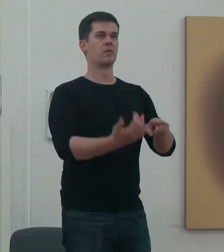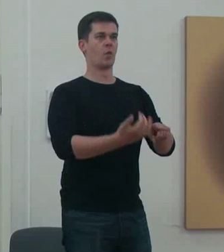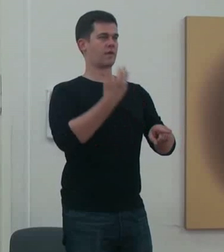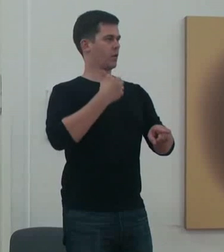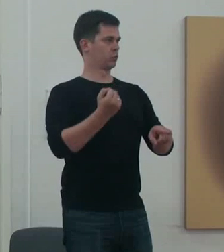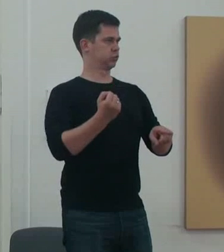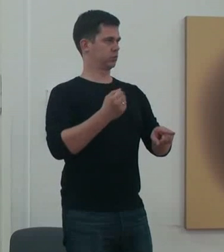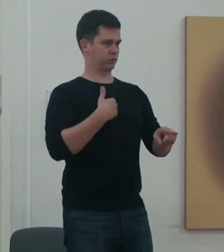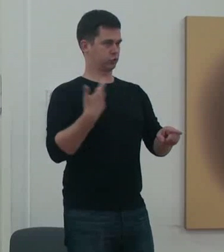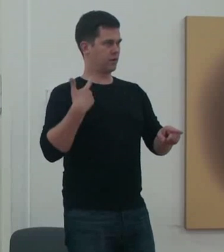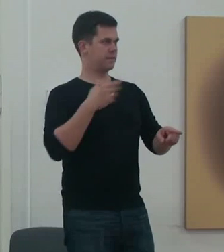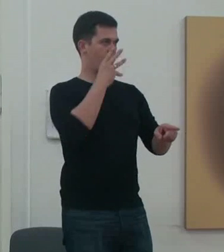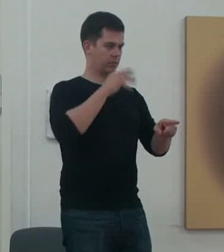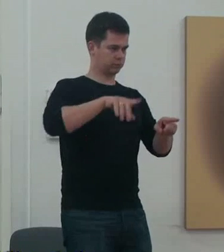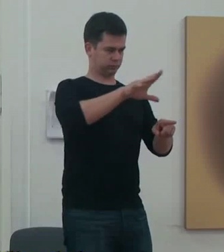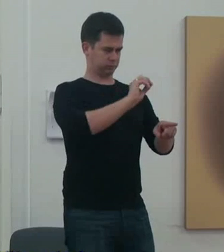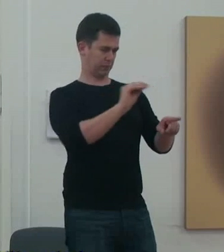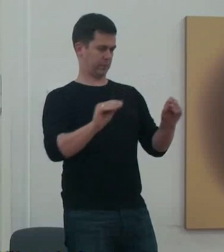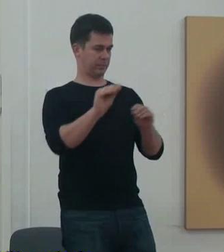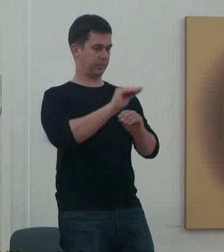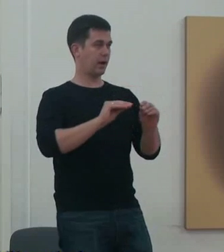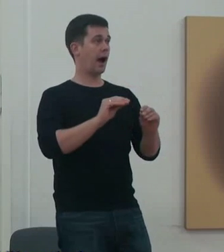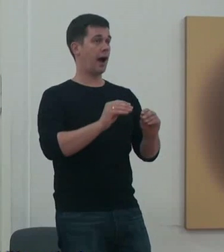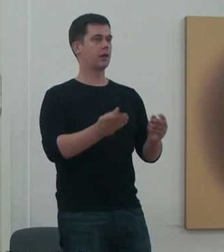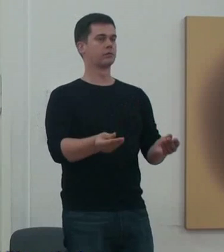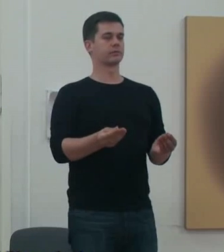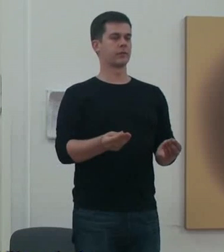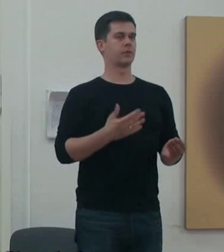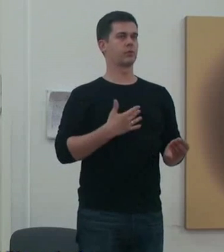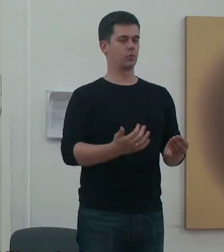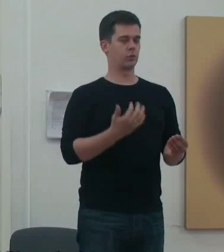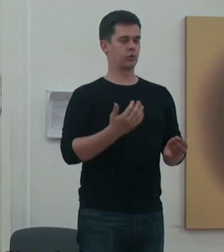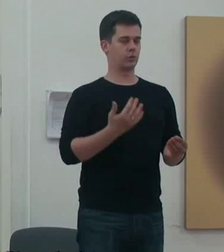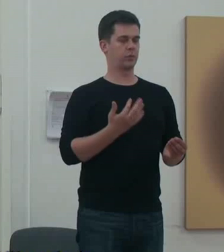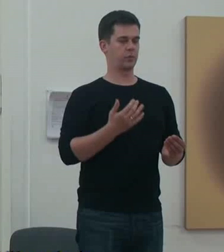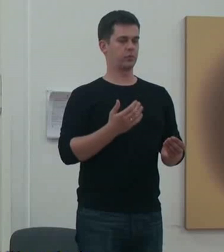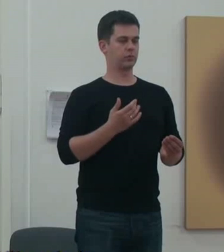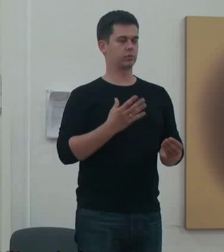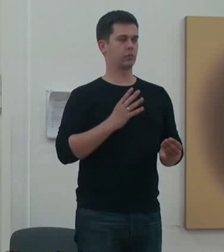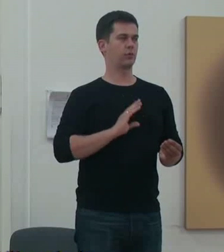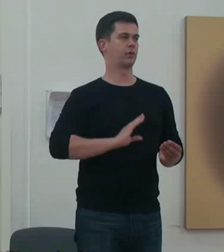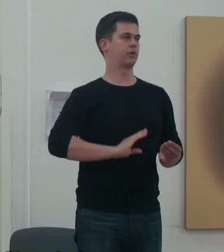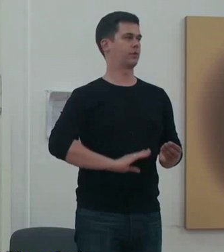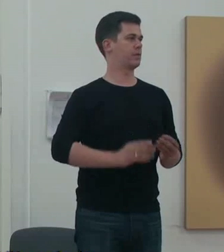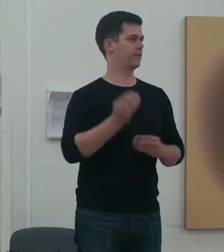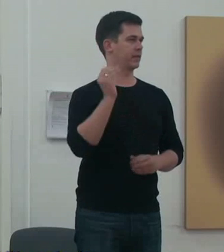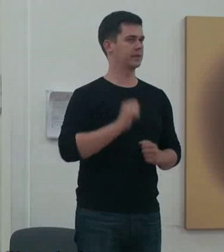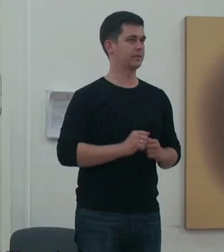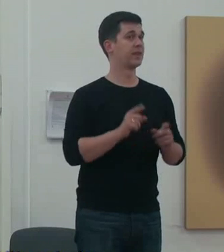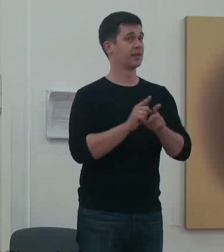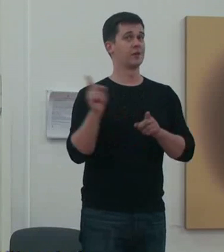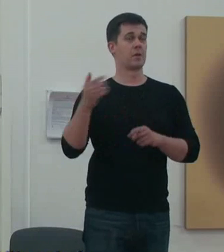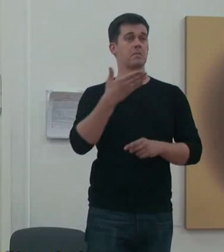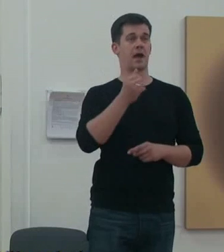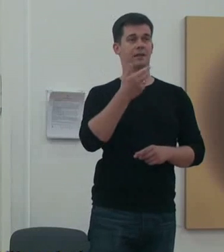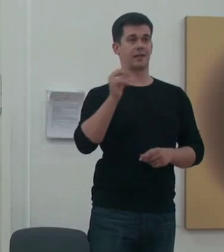intensywnie. I też, co jest ciekawe i co bardzo zbliża znowu to pojęcie mandali do tej serii